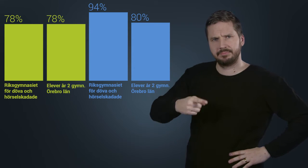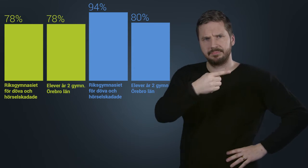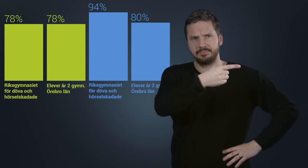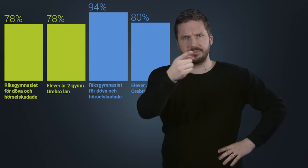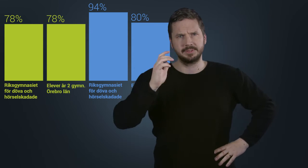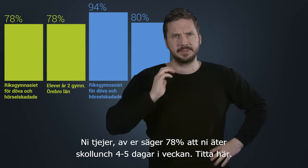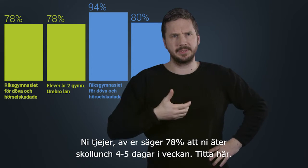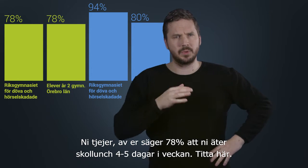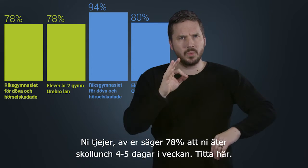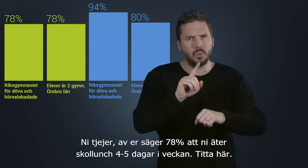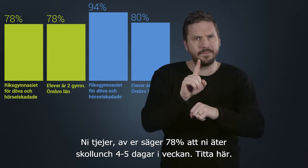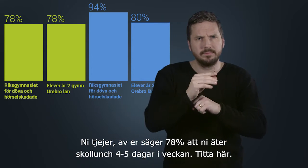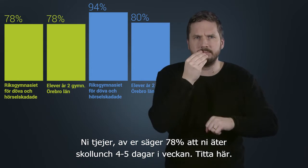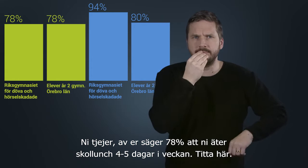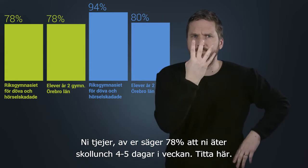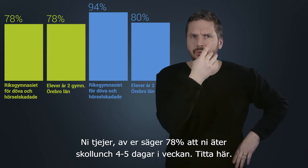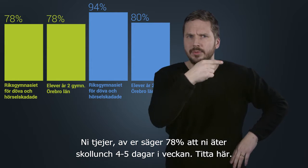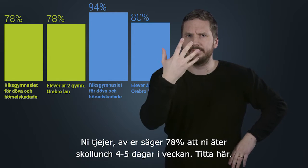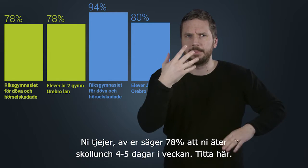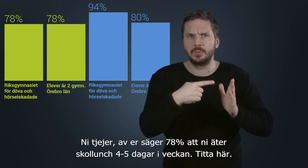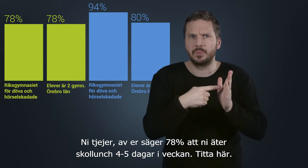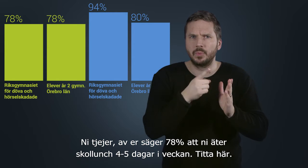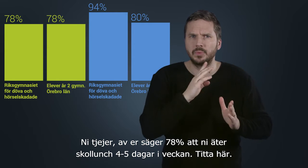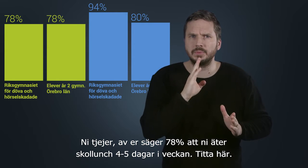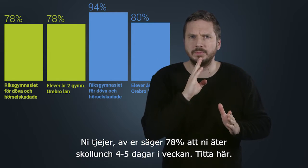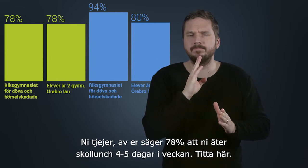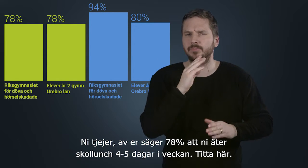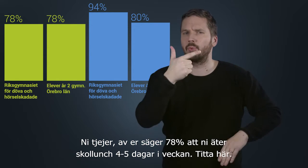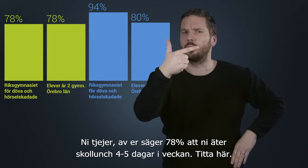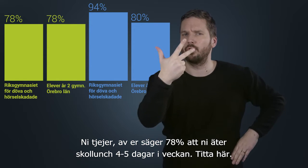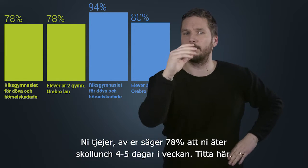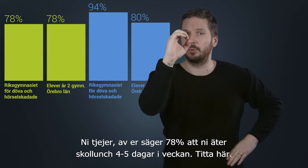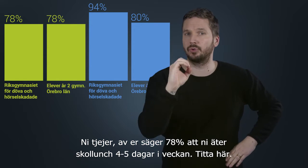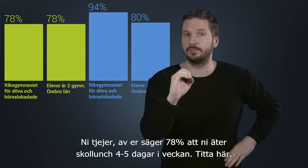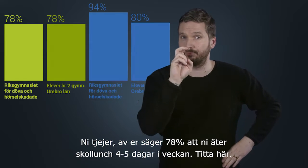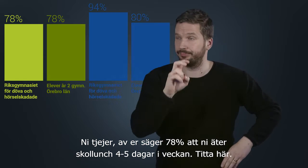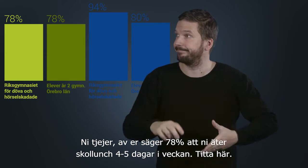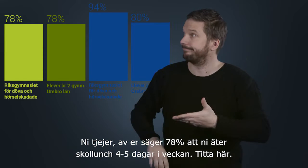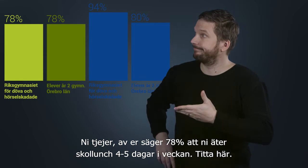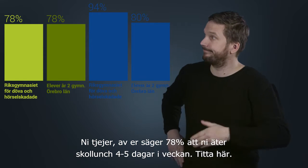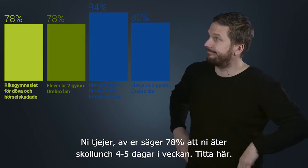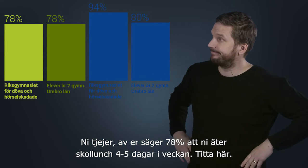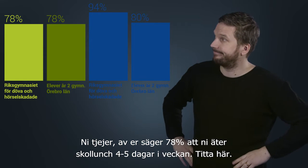Ni tjejer. Av er säger 78% att de äter skollunch 4-5 dagar i veckan. Titta här.